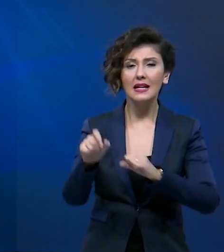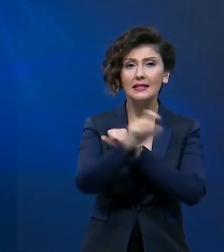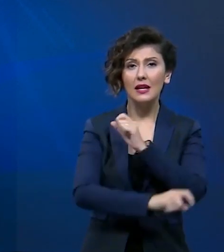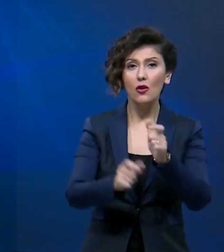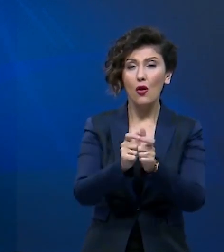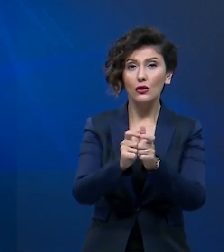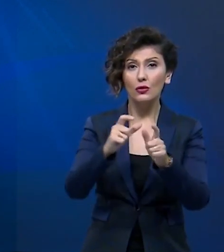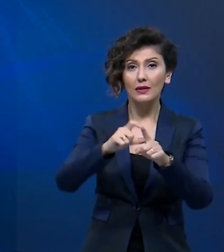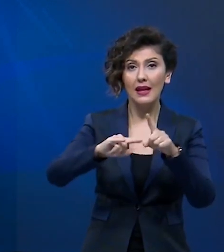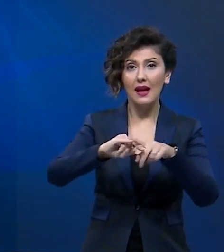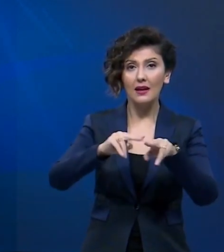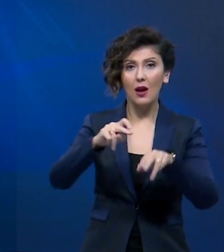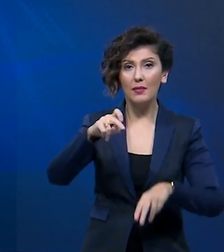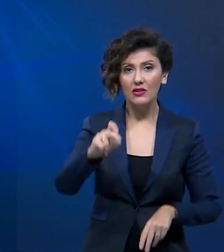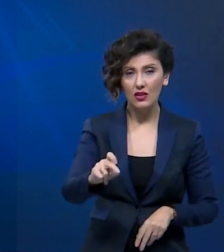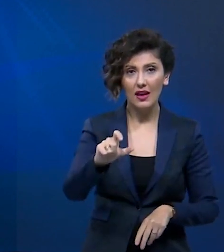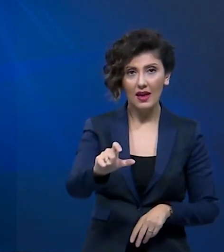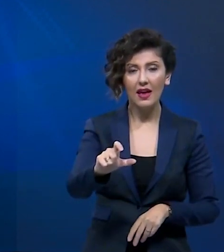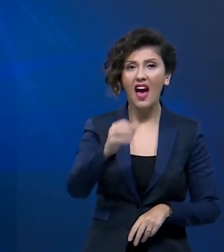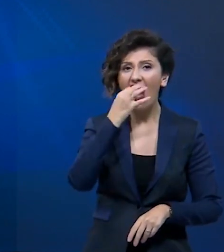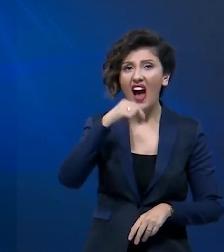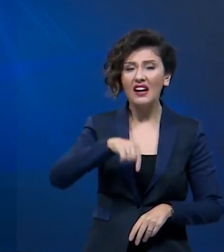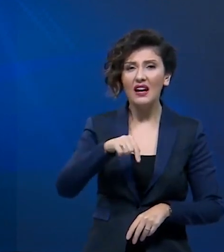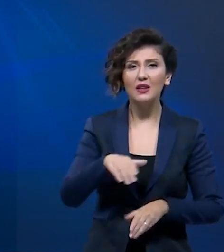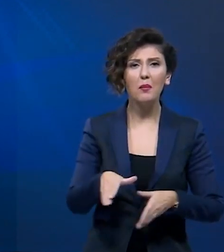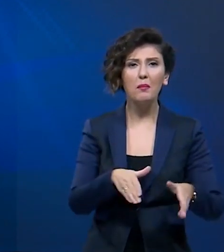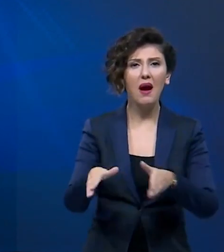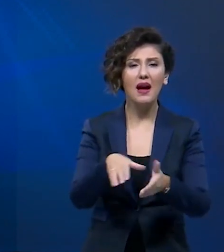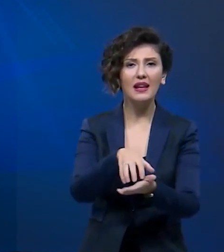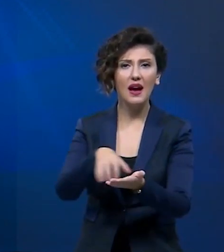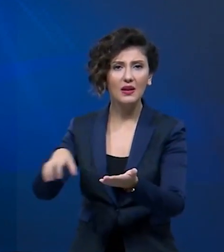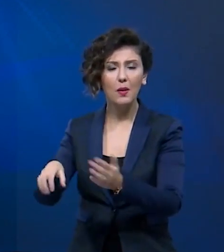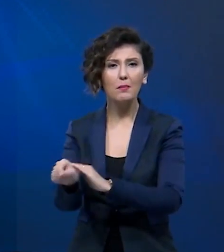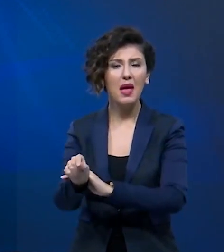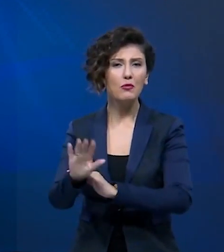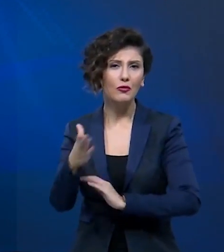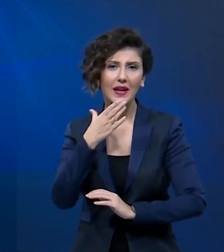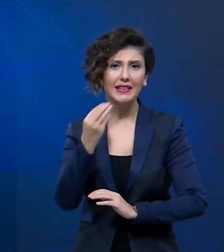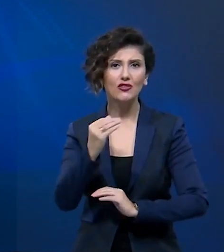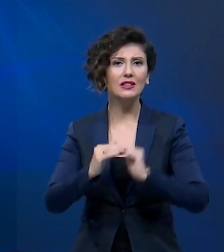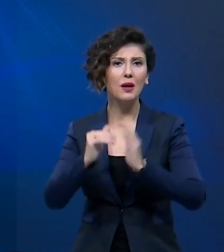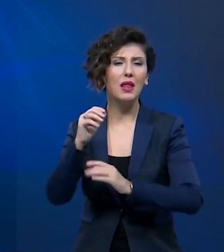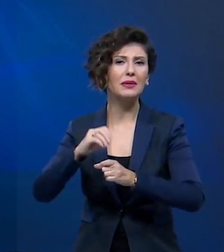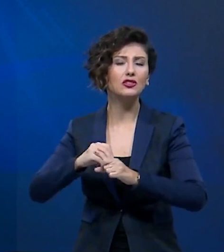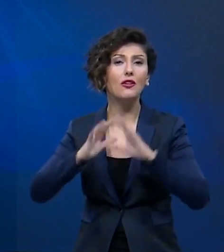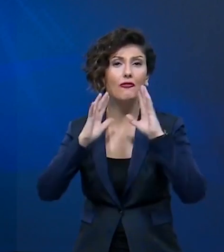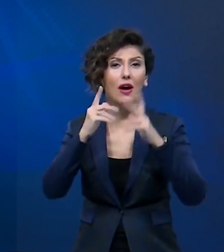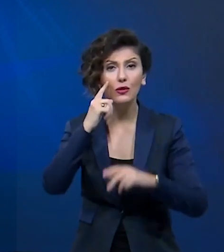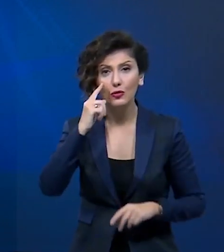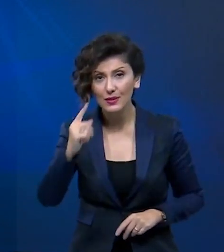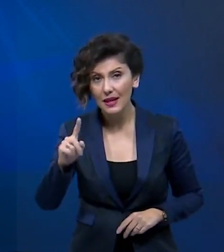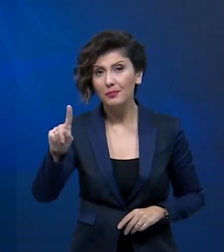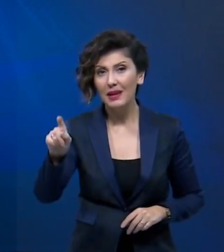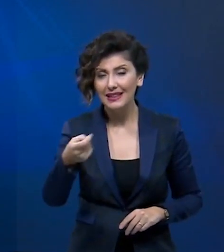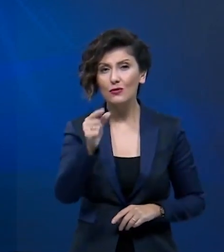Terör örgütü DHKPC'nin Ankara'daki mahalli alan memur ve gençlik yapılanması içinde faaliyet